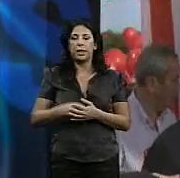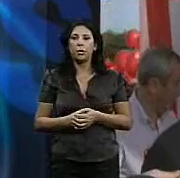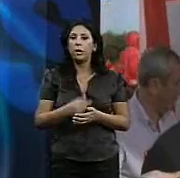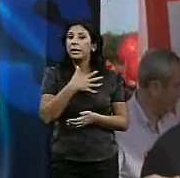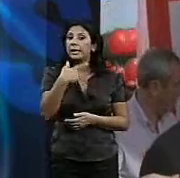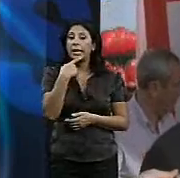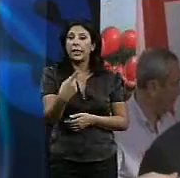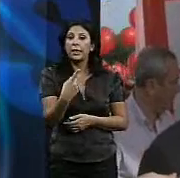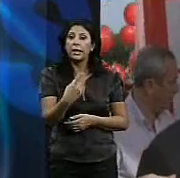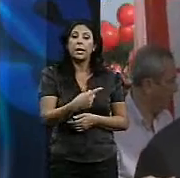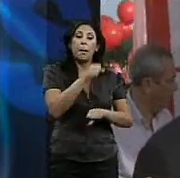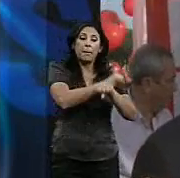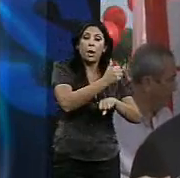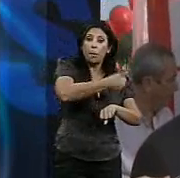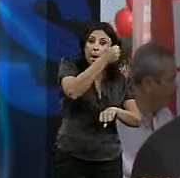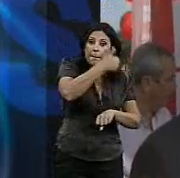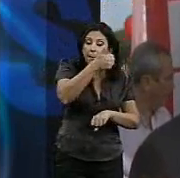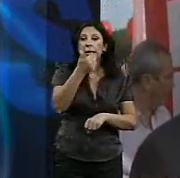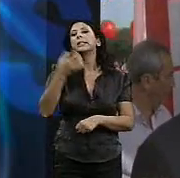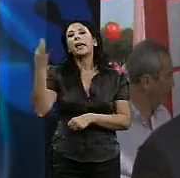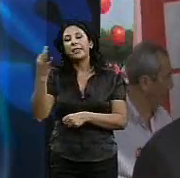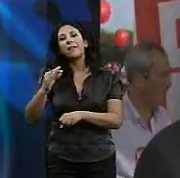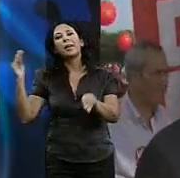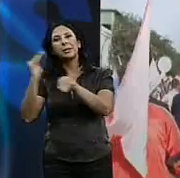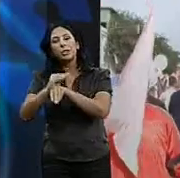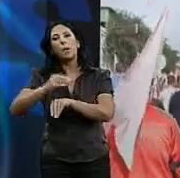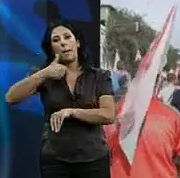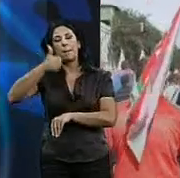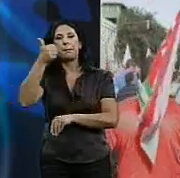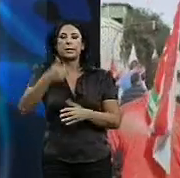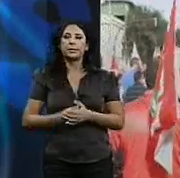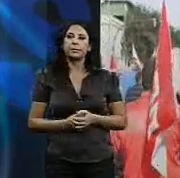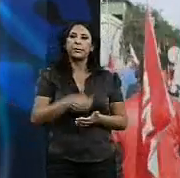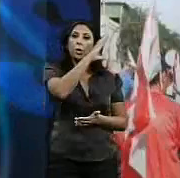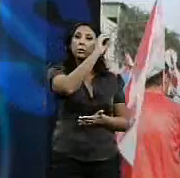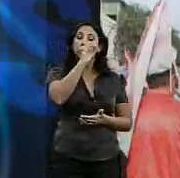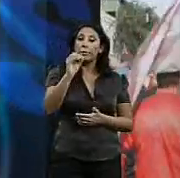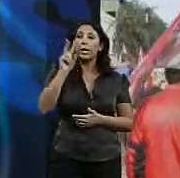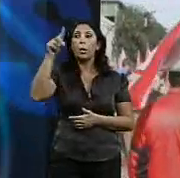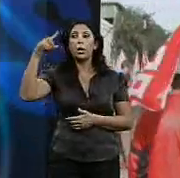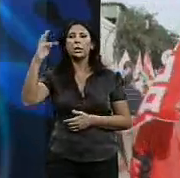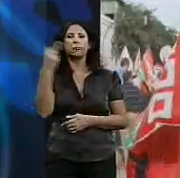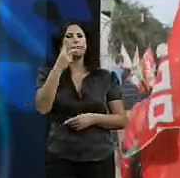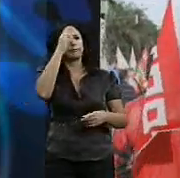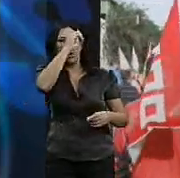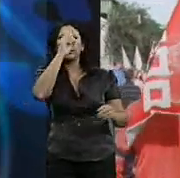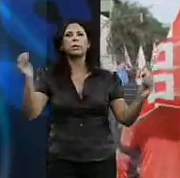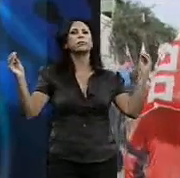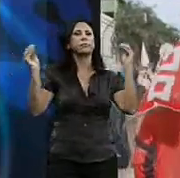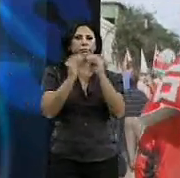a más paro, más inversión. Comisiones obreras y UGT coinciden en sus posturas. Firme rechaza